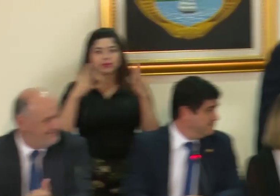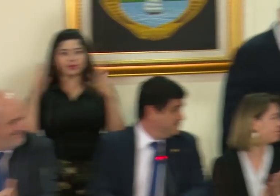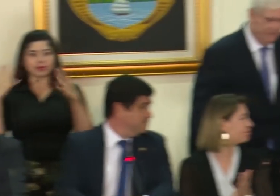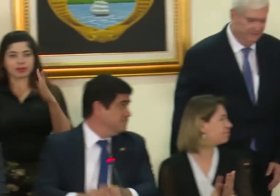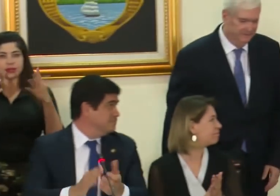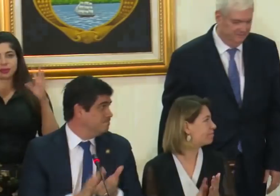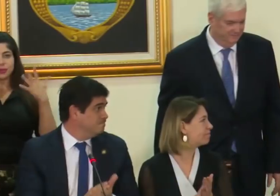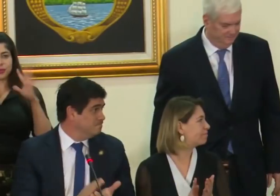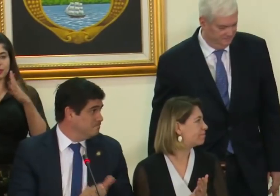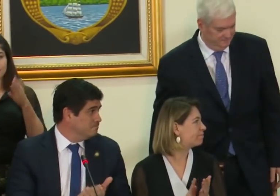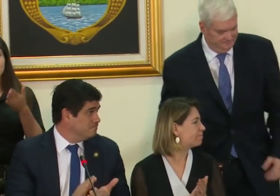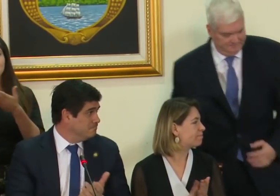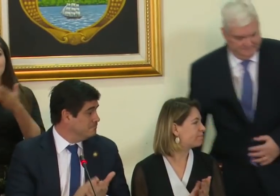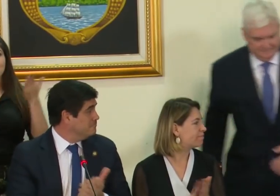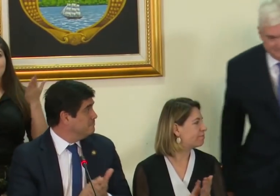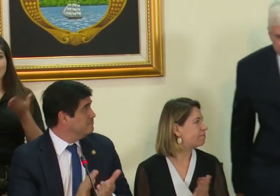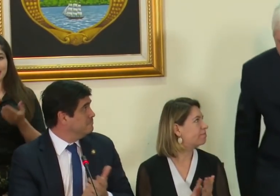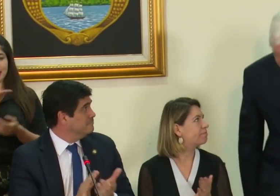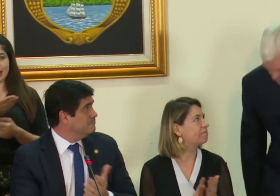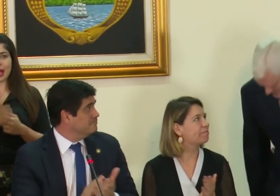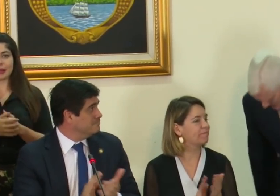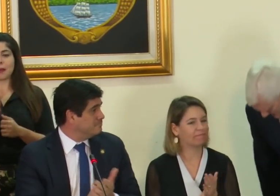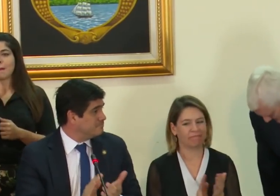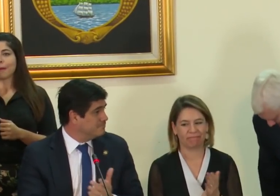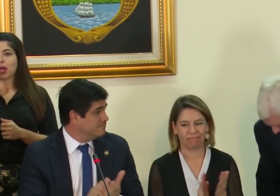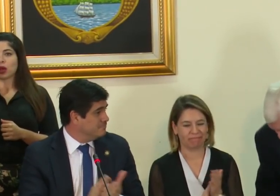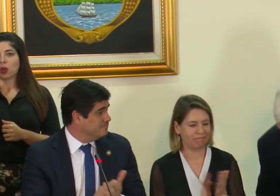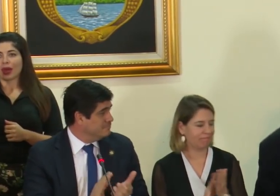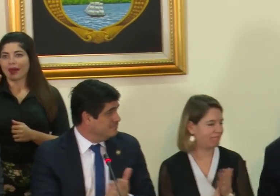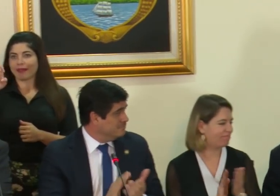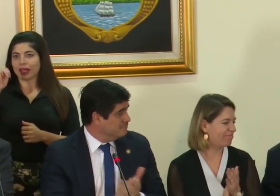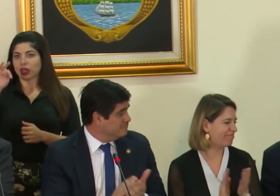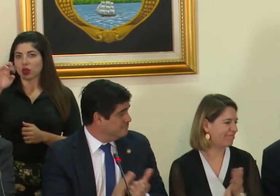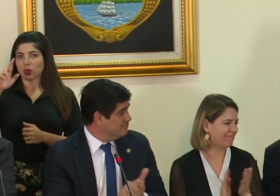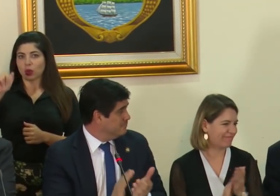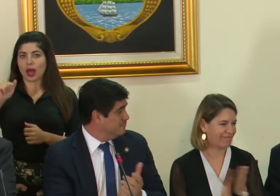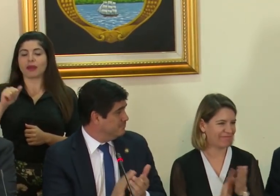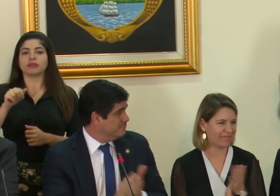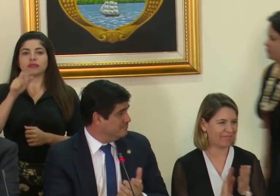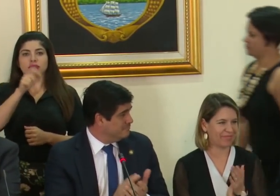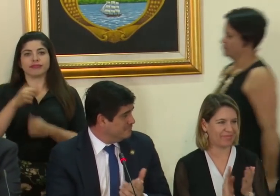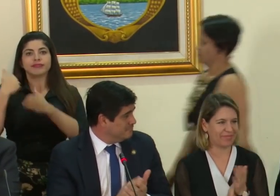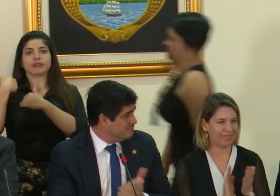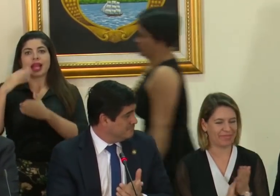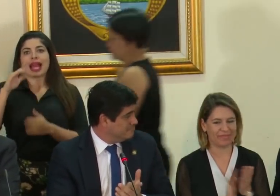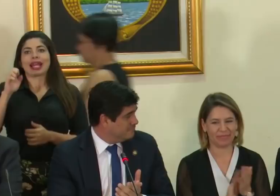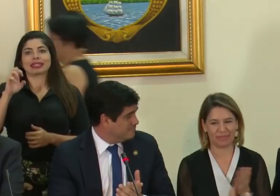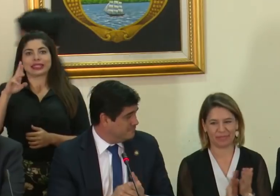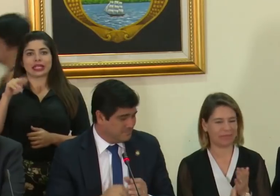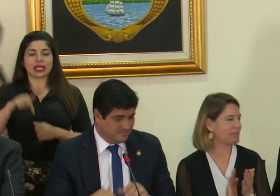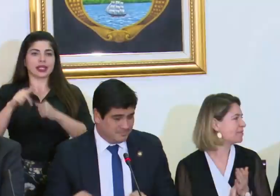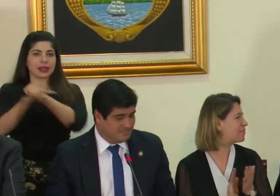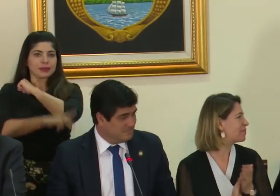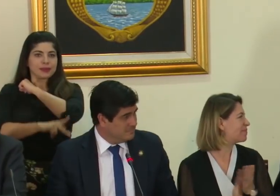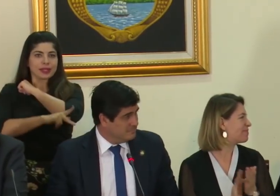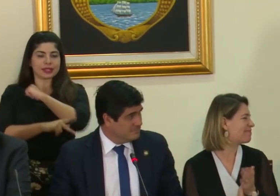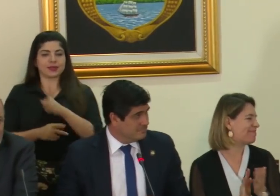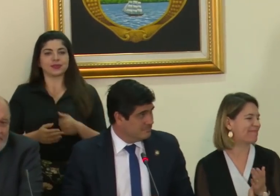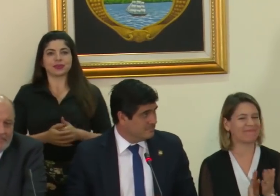Damos la bienvenida a don Manuel Ventura, Canciller de la República, asignado por el Presidente Alvarado.